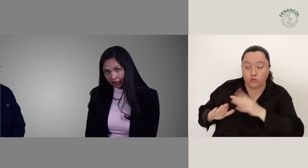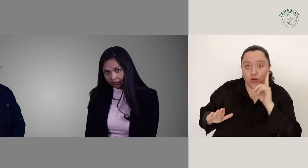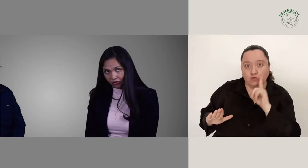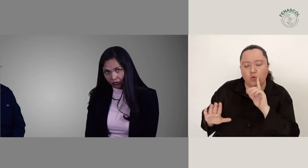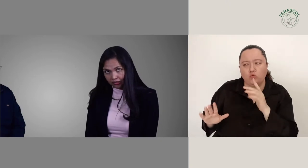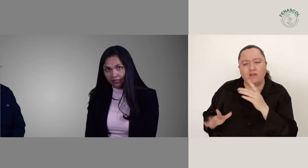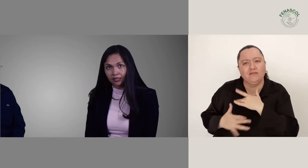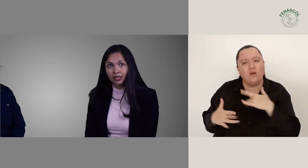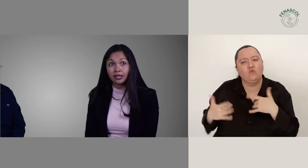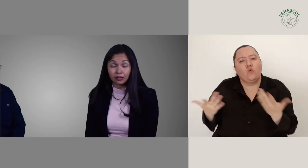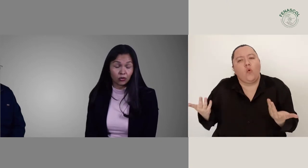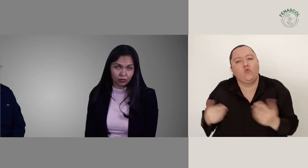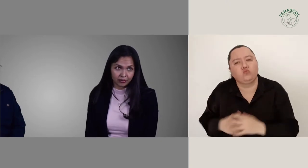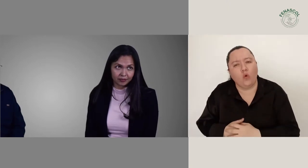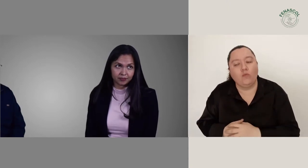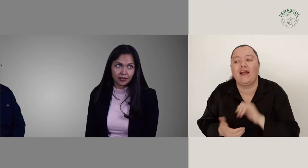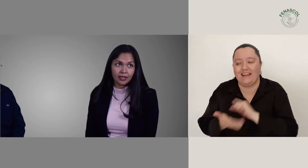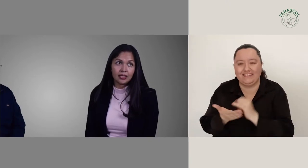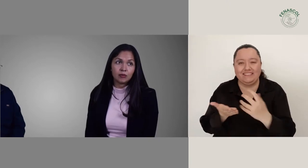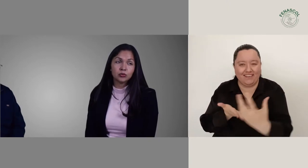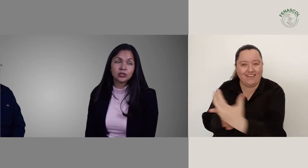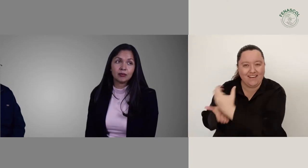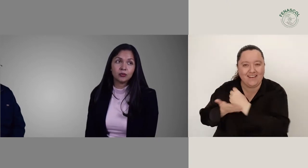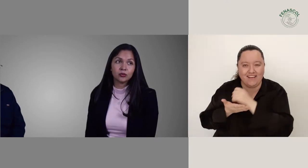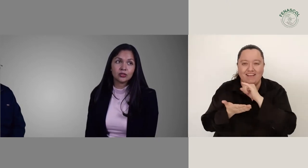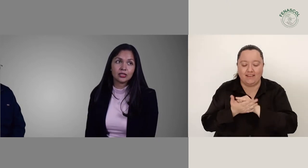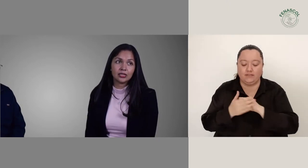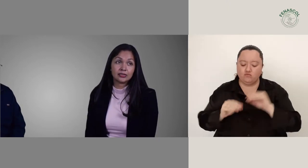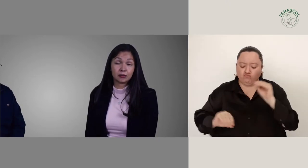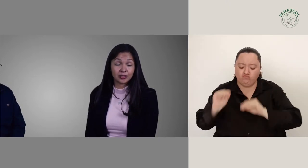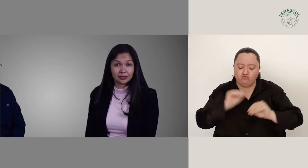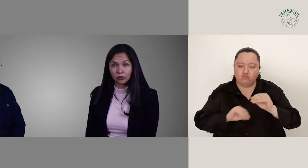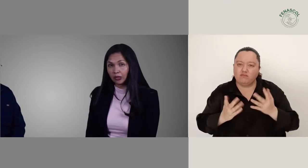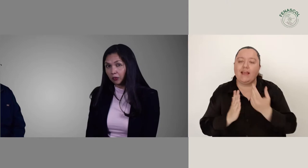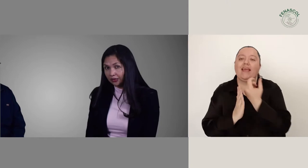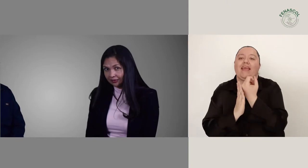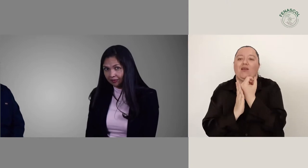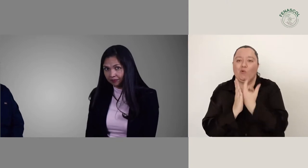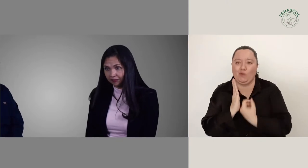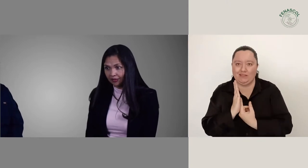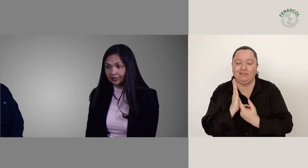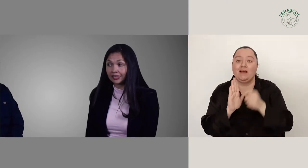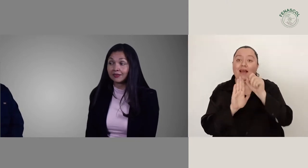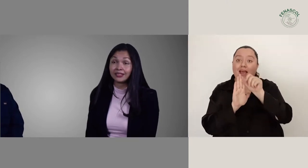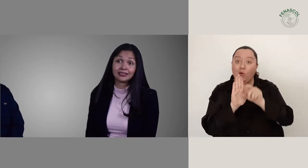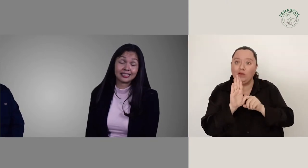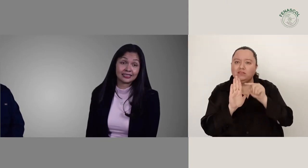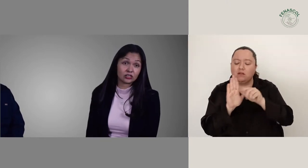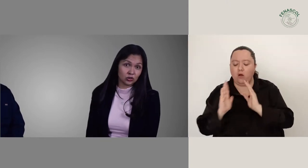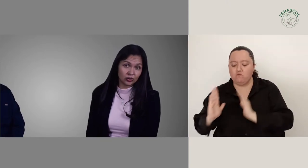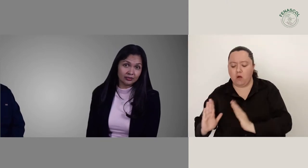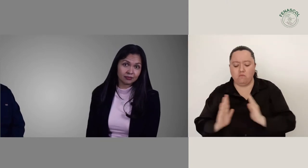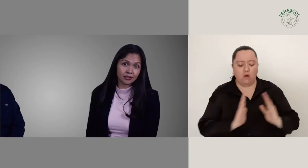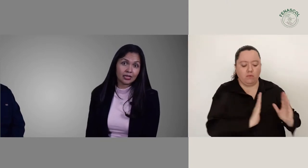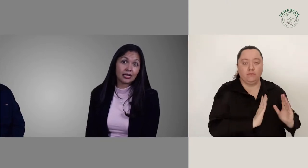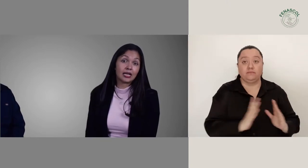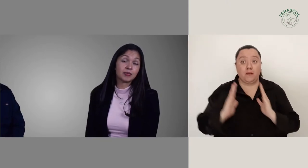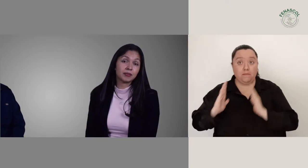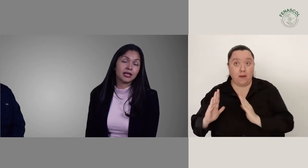sorda en Colombia. Buscamos, estamos haciendo una encuesta que está dividida en tres secciones. La primera